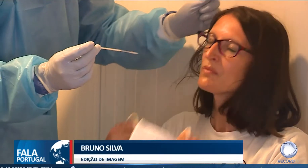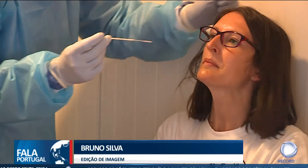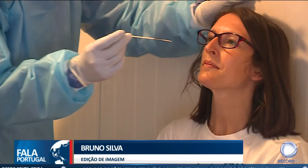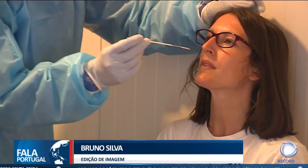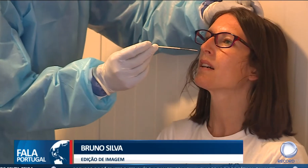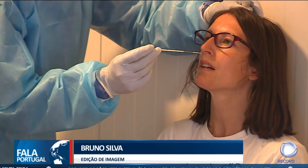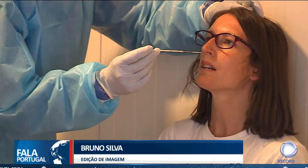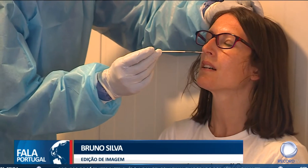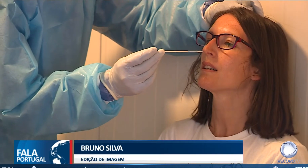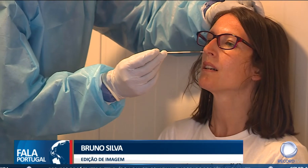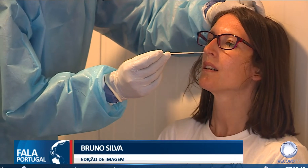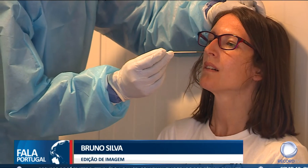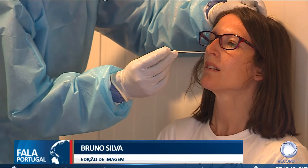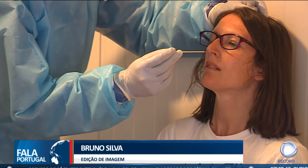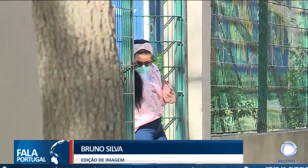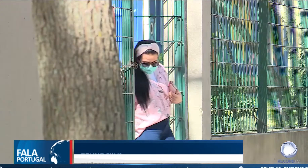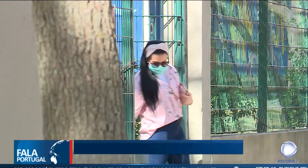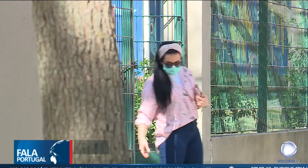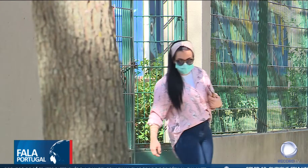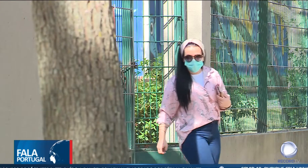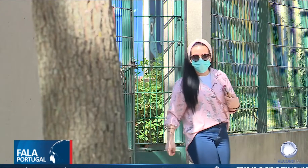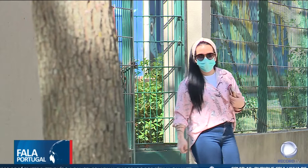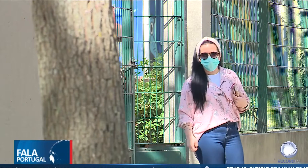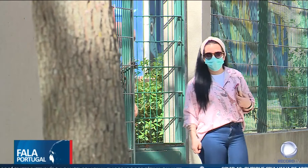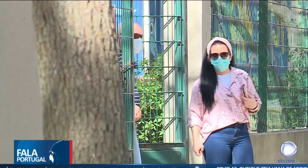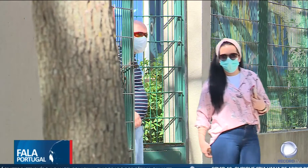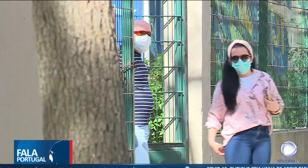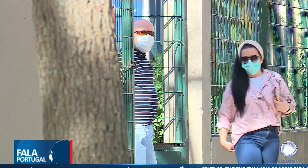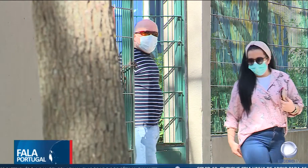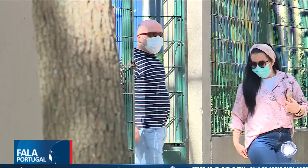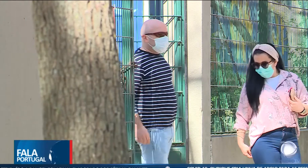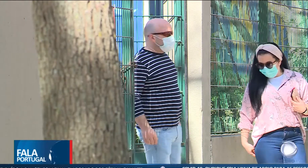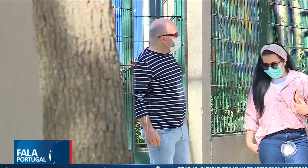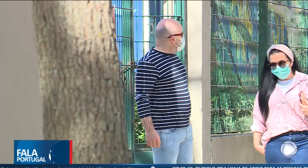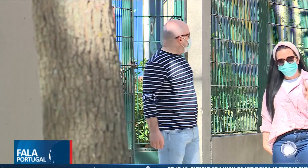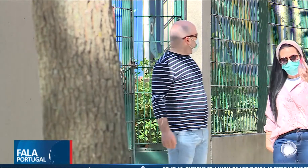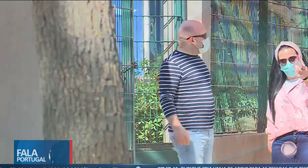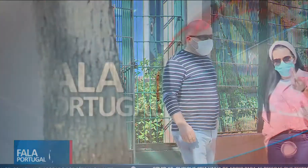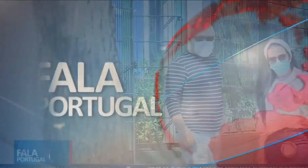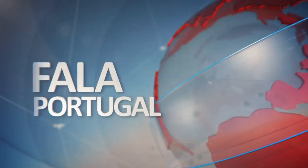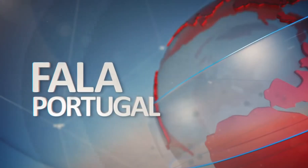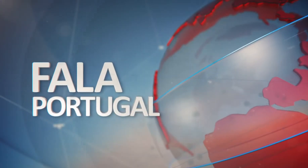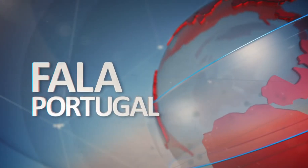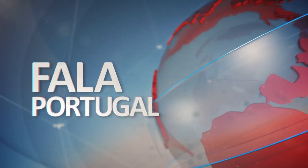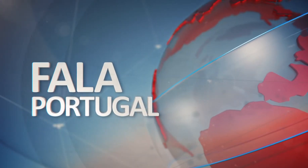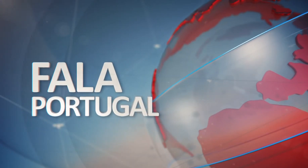.736 já recuperaram mais de 66% do total de contágios.